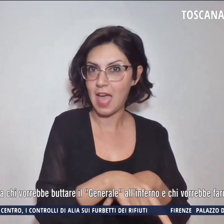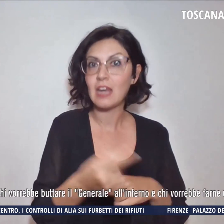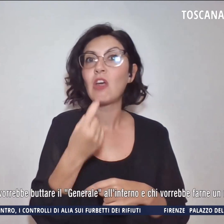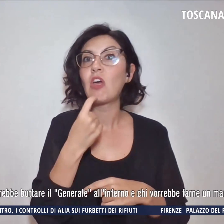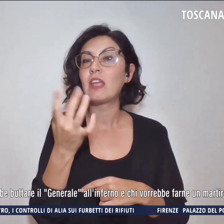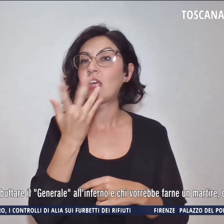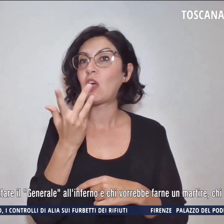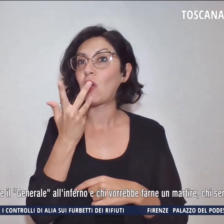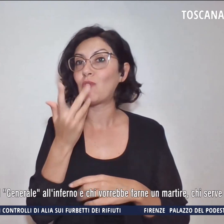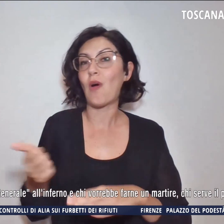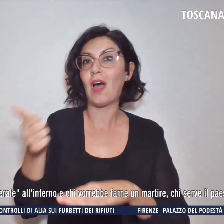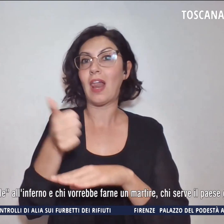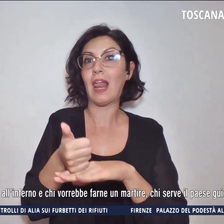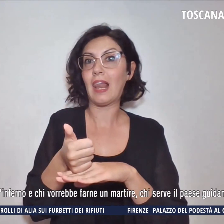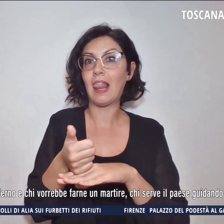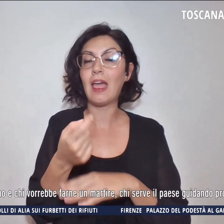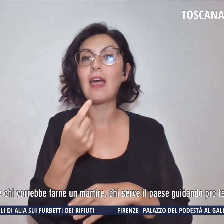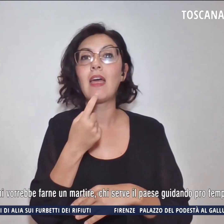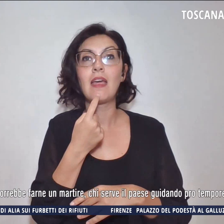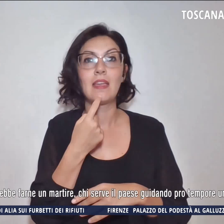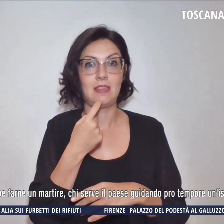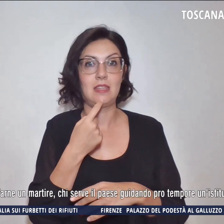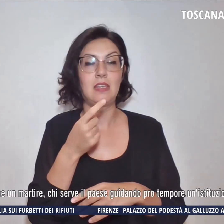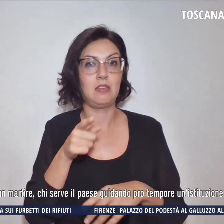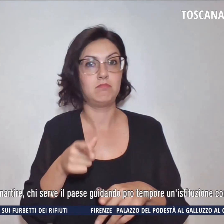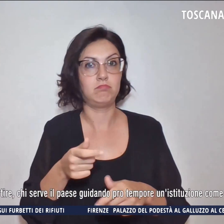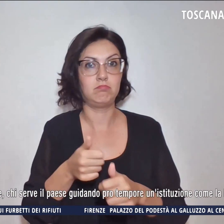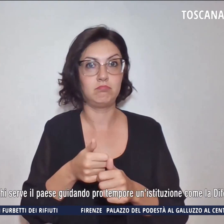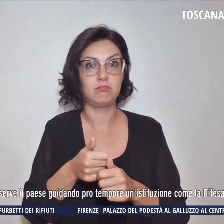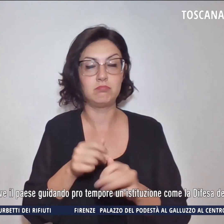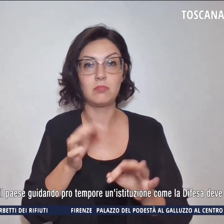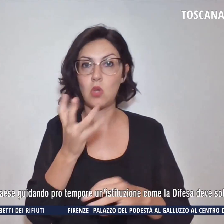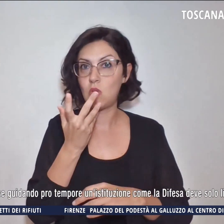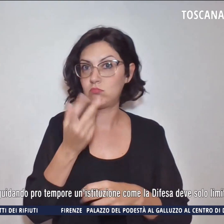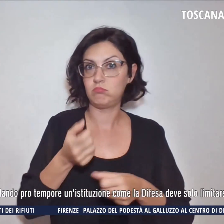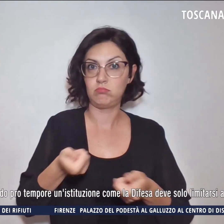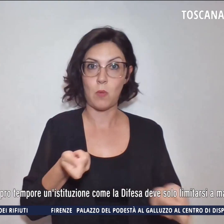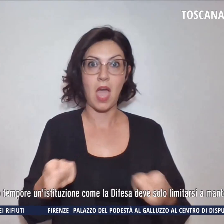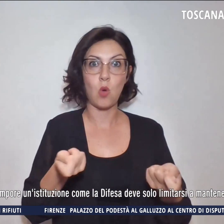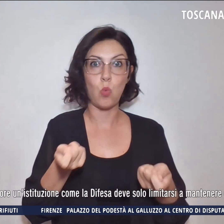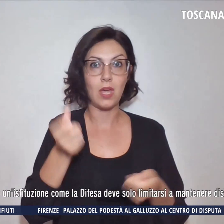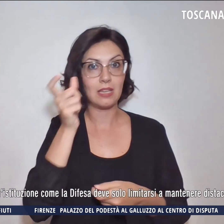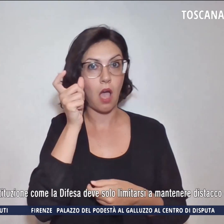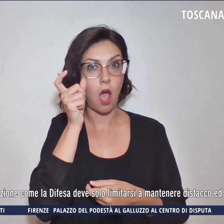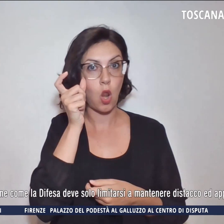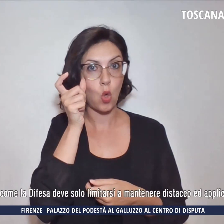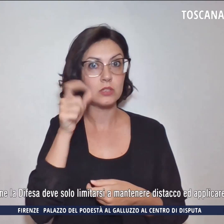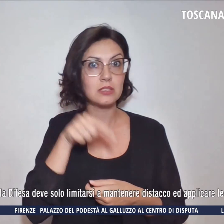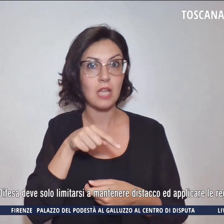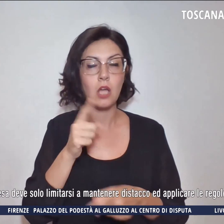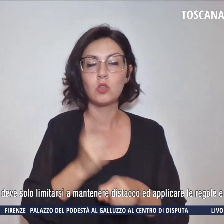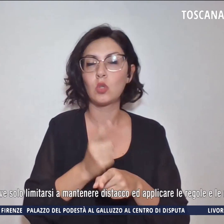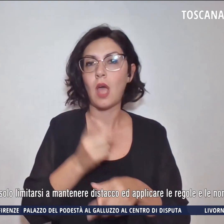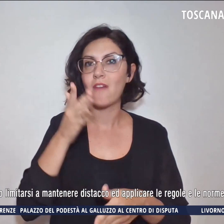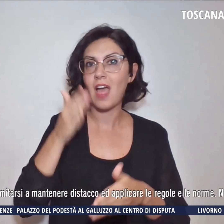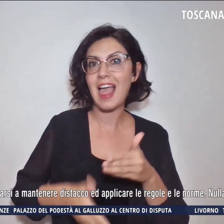chi serve il Paese guidando protempore un'istituzione come la difesa deve solo limitarsi a